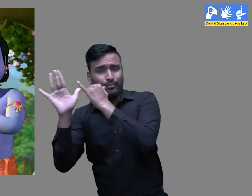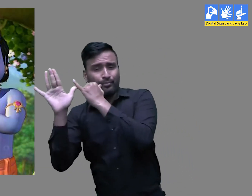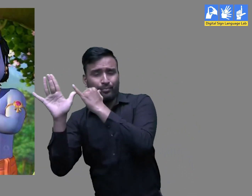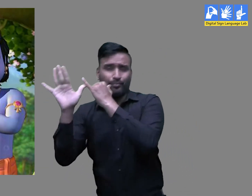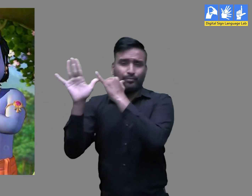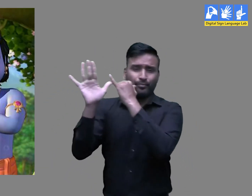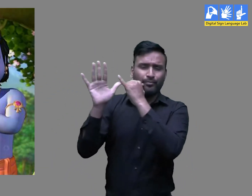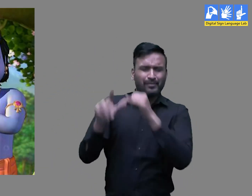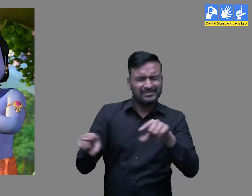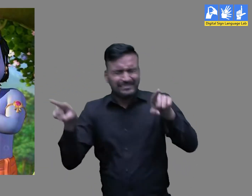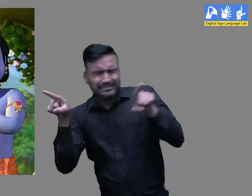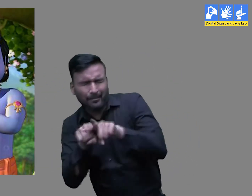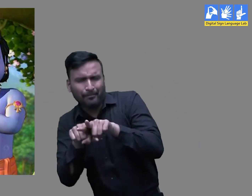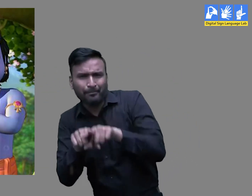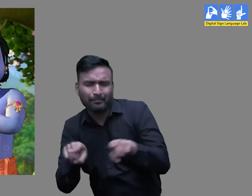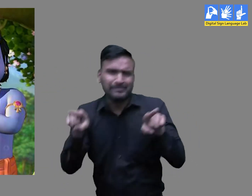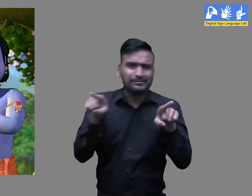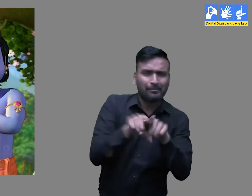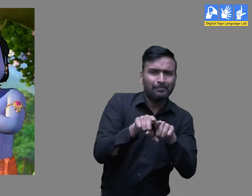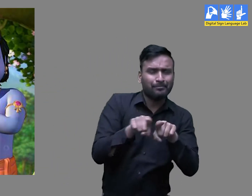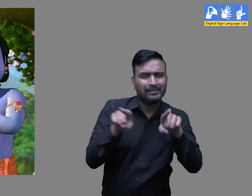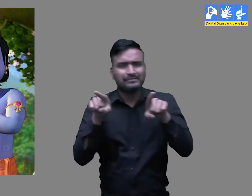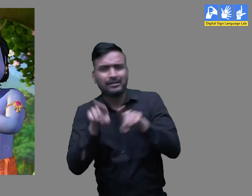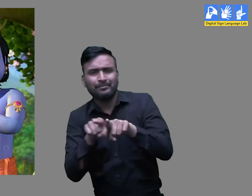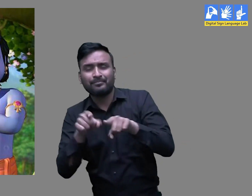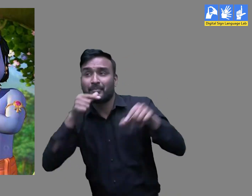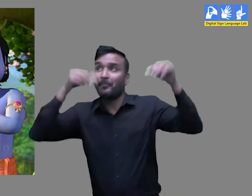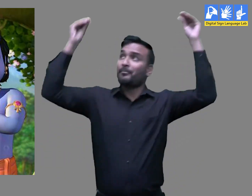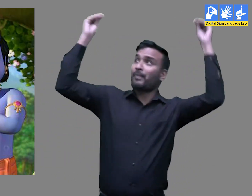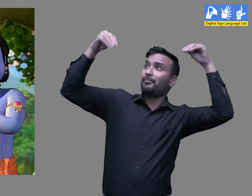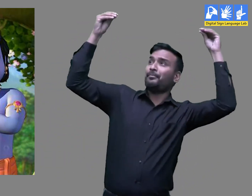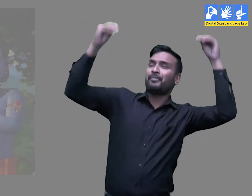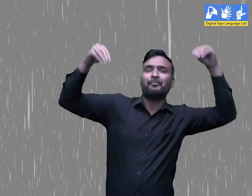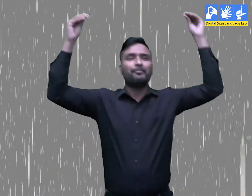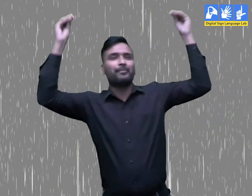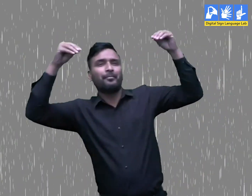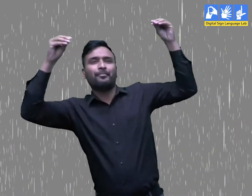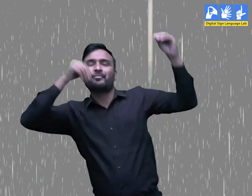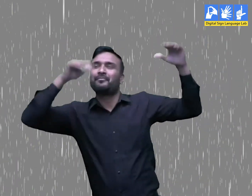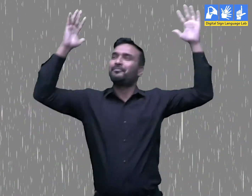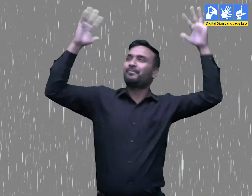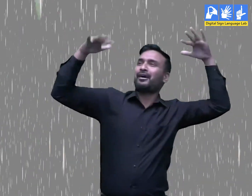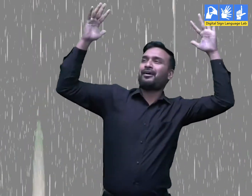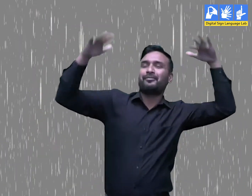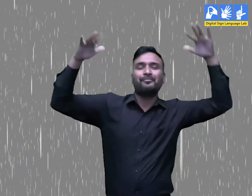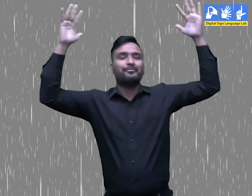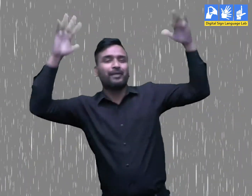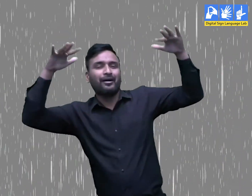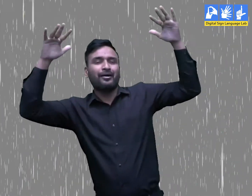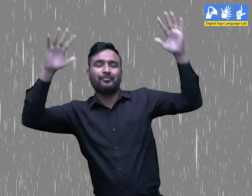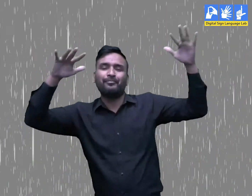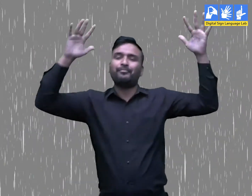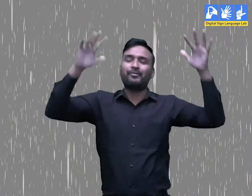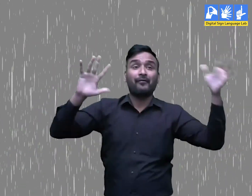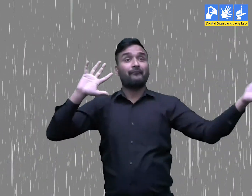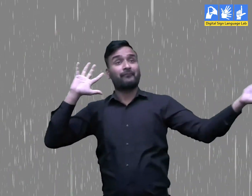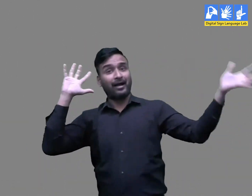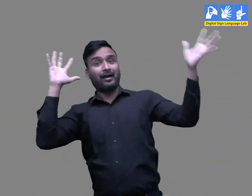जोड़ी प्यार